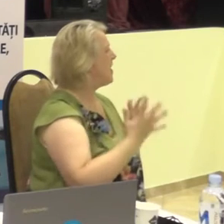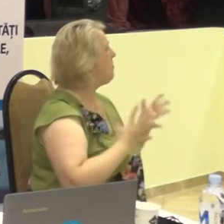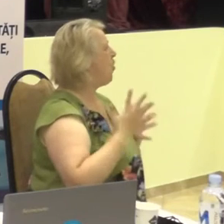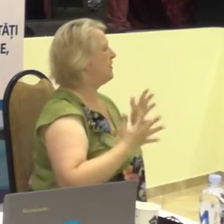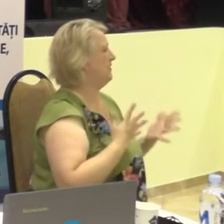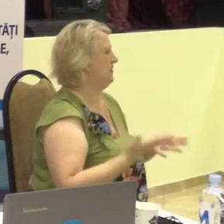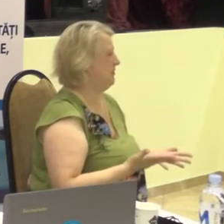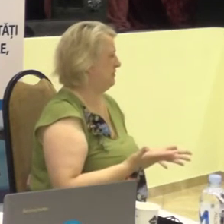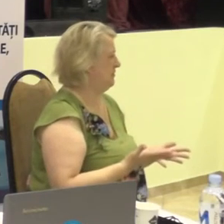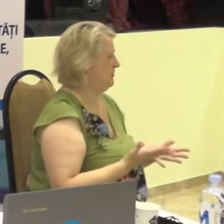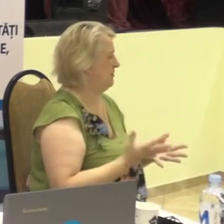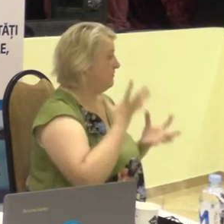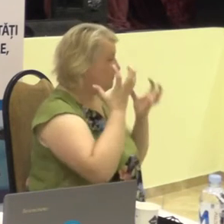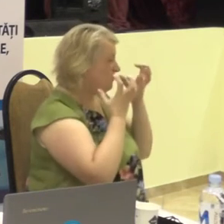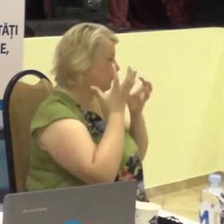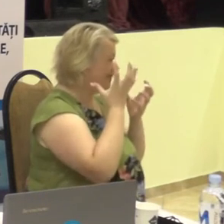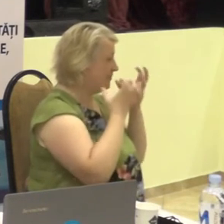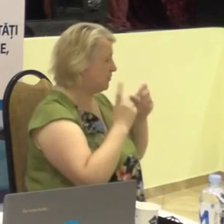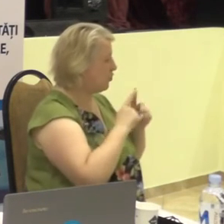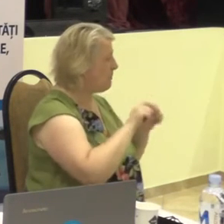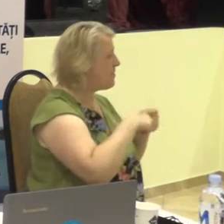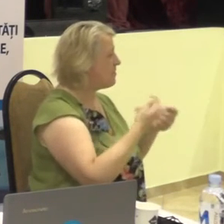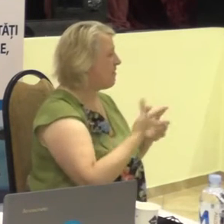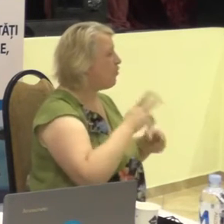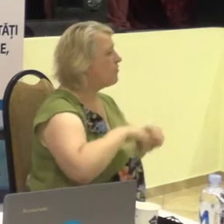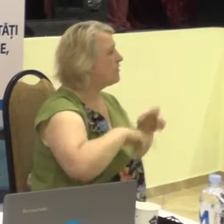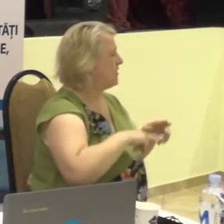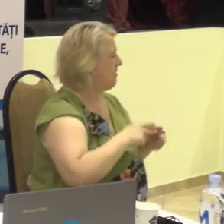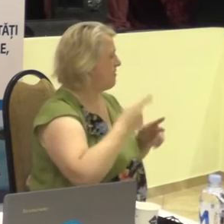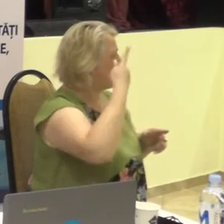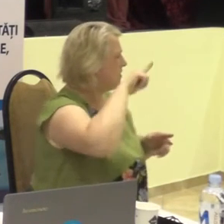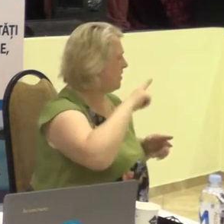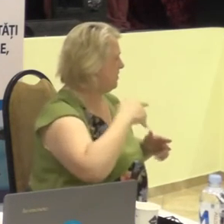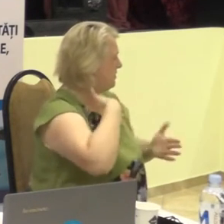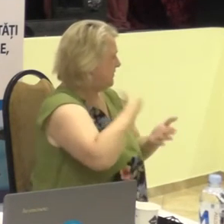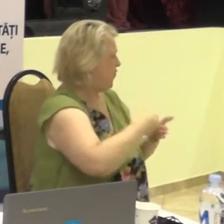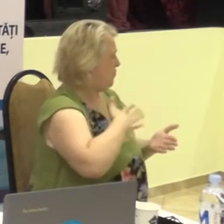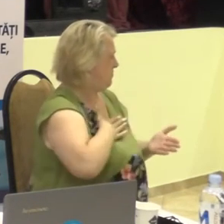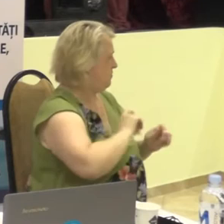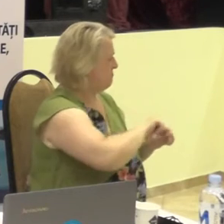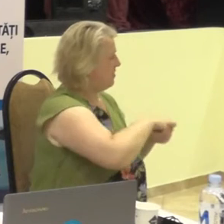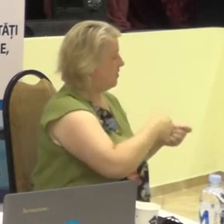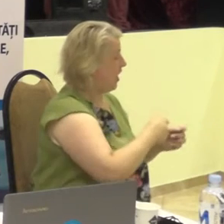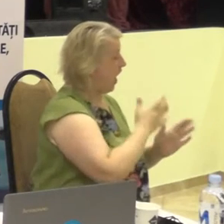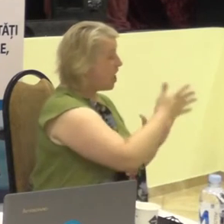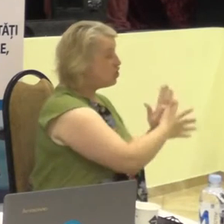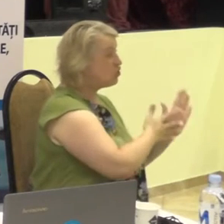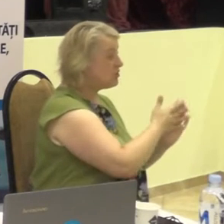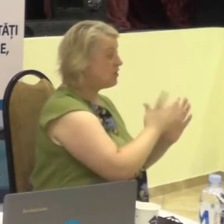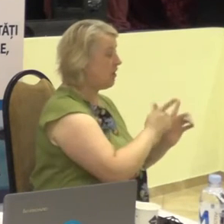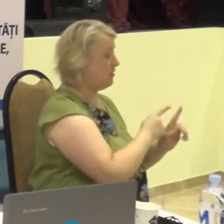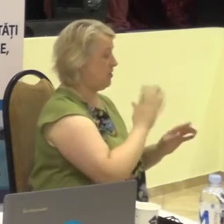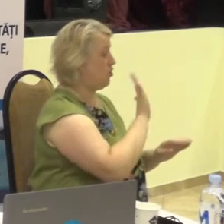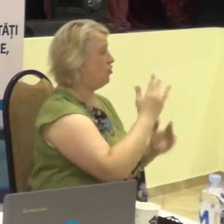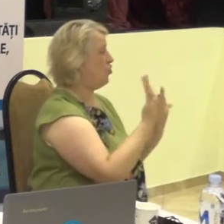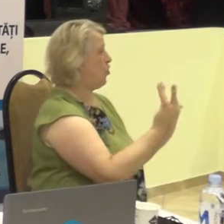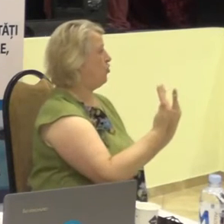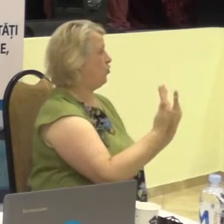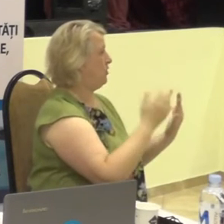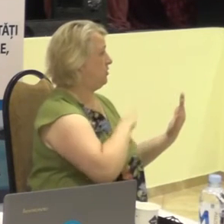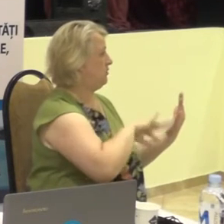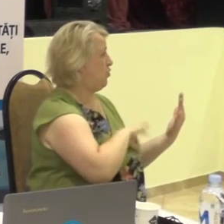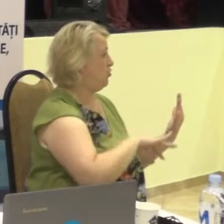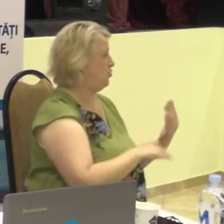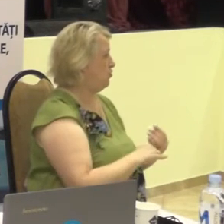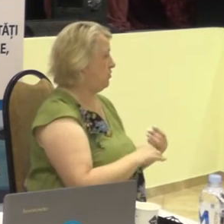a reda sentimentele, ideele. Iar gestul constă în mișcarea mâinilor,